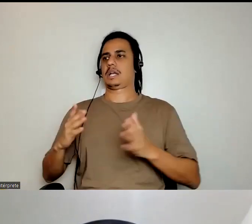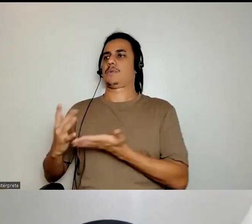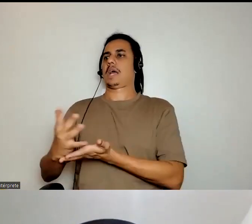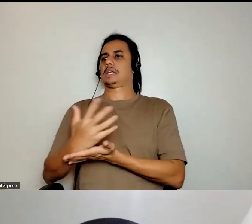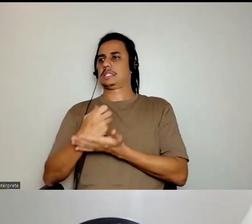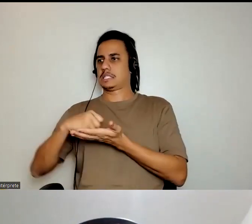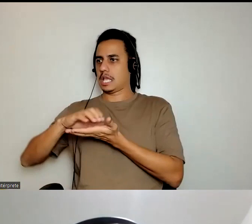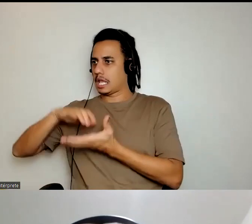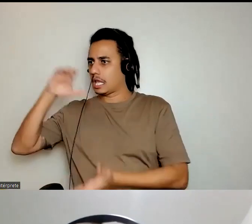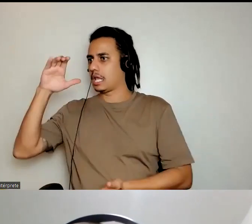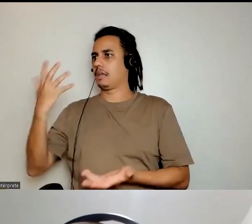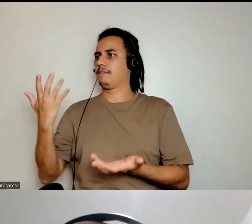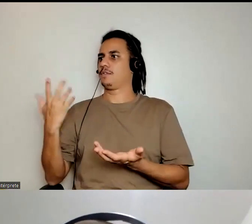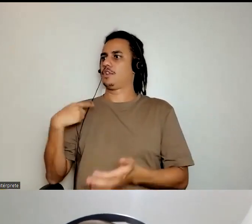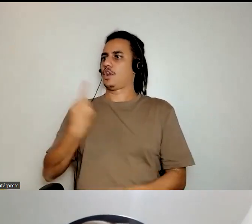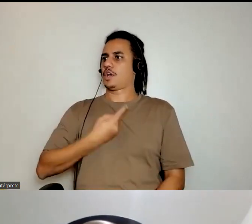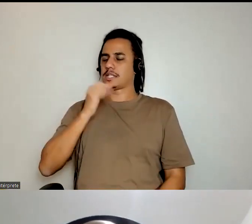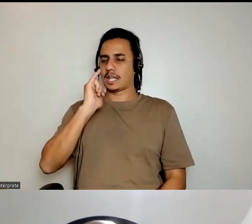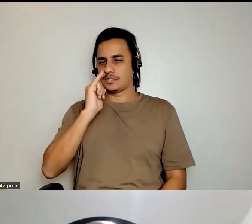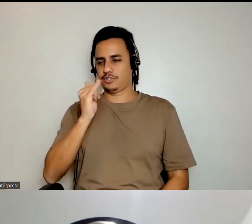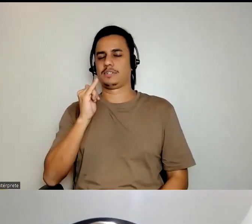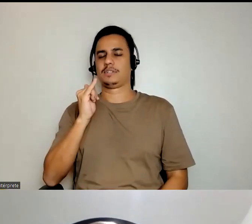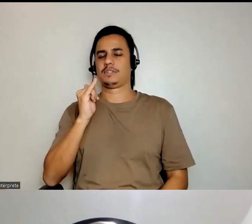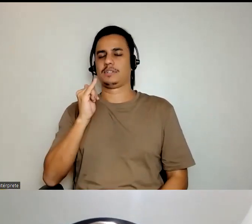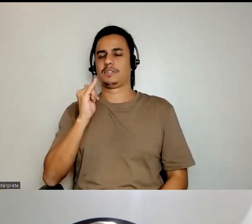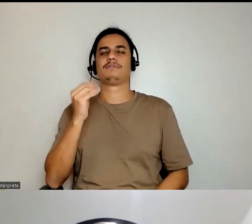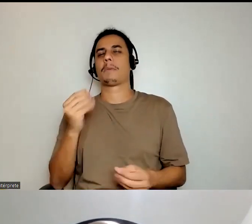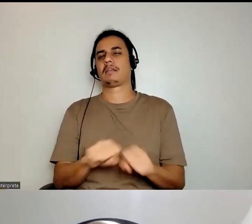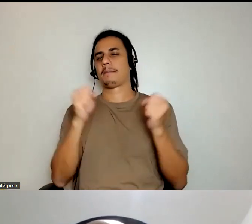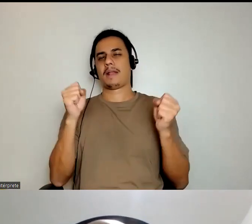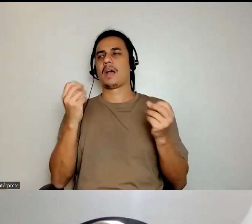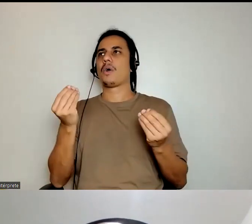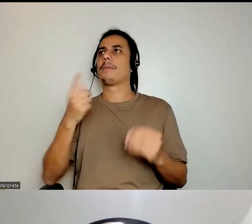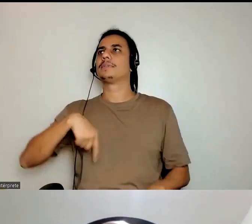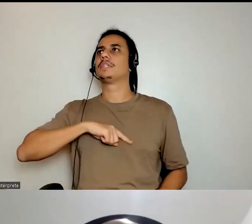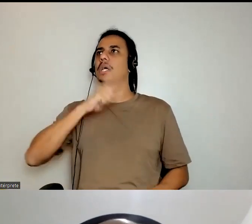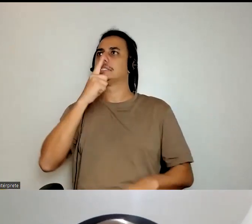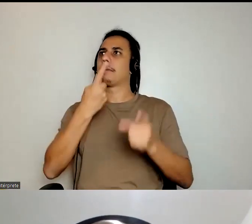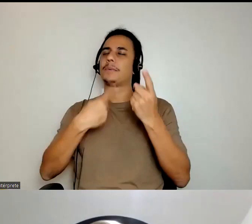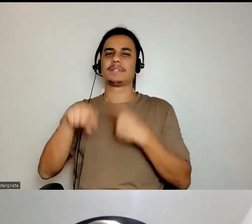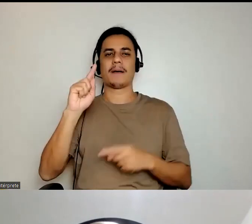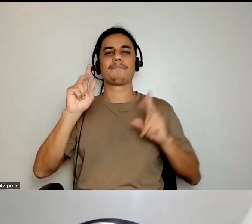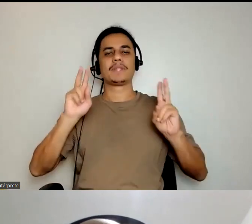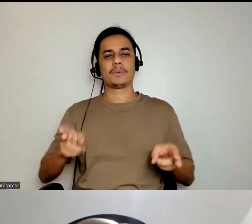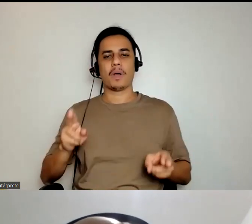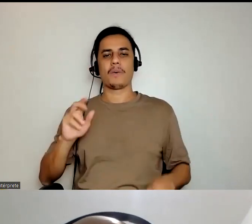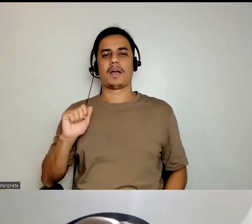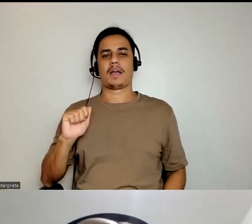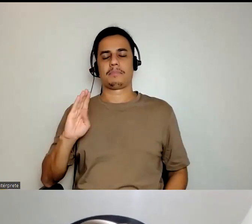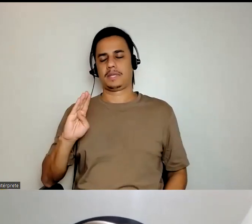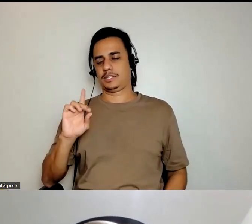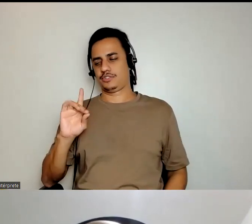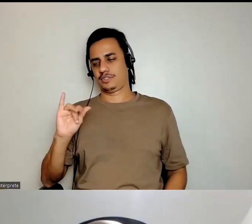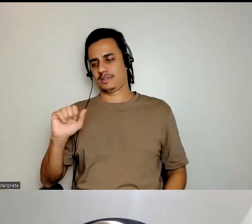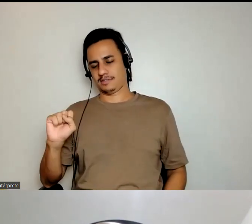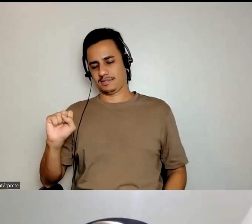curatoriais, como é que a gente poderia, né, superar, né, igual, assim, como a Bidias fala, de superar,